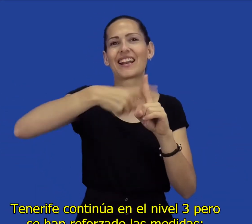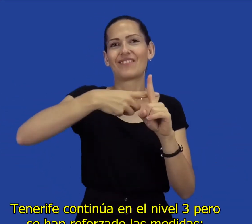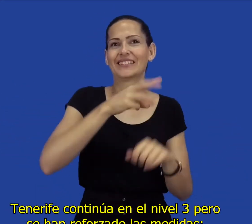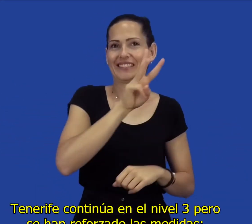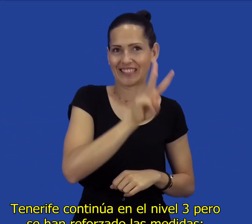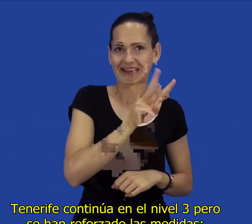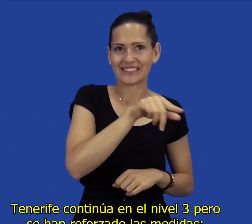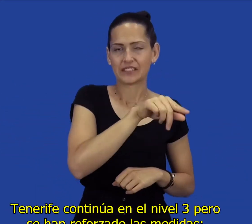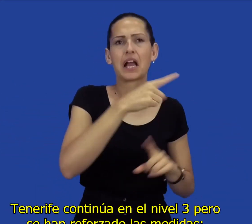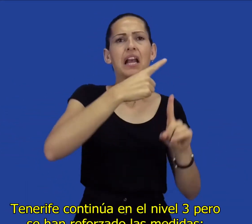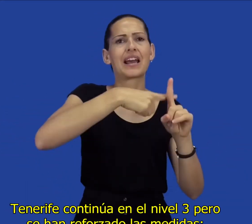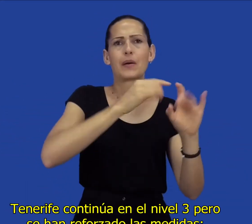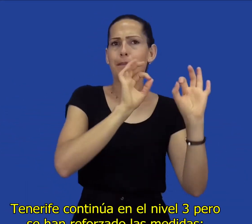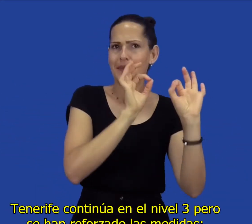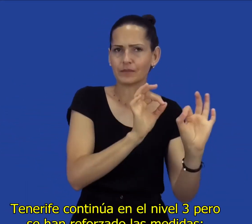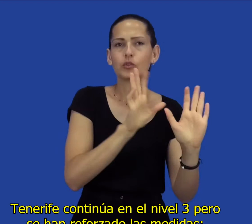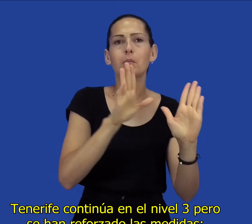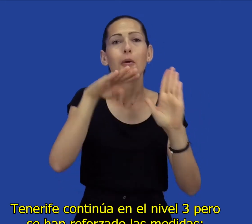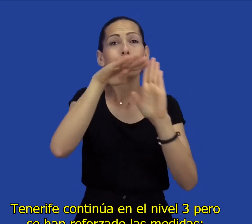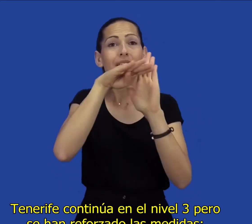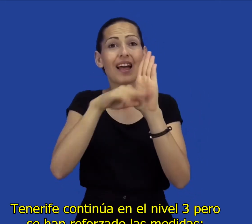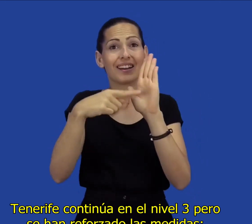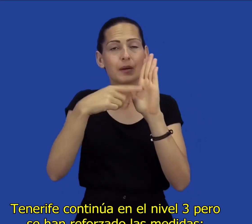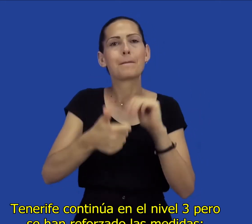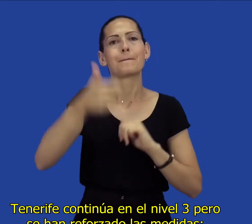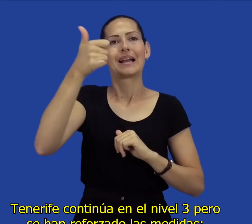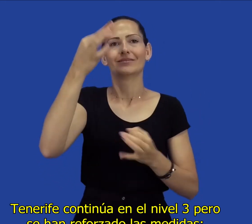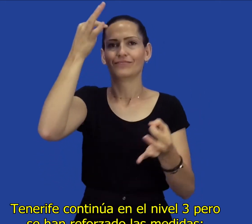Tenerife continúa en el nivel 3, pero se han reforzado las medidas.